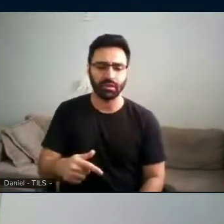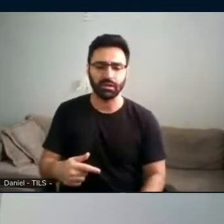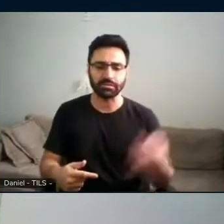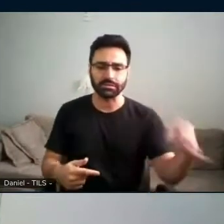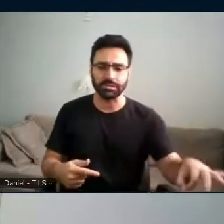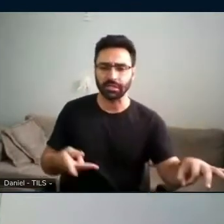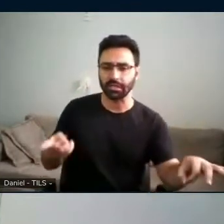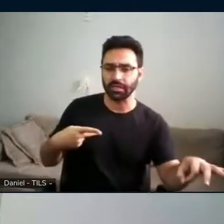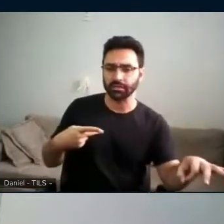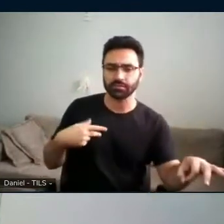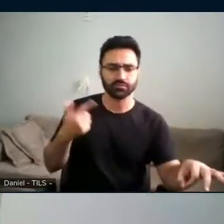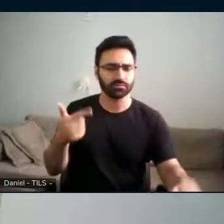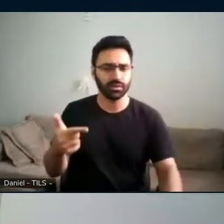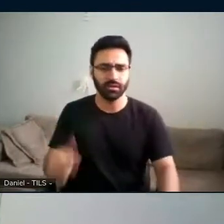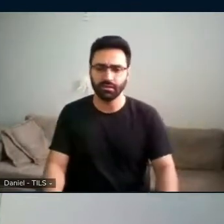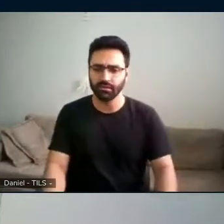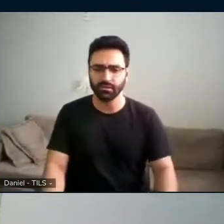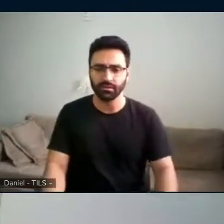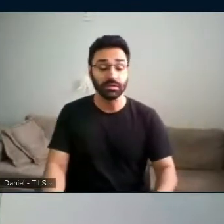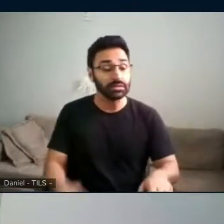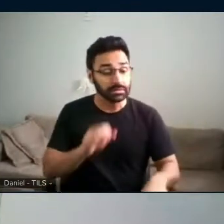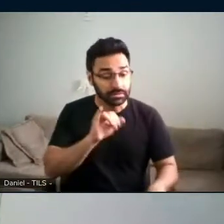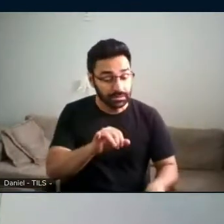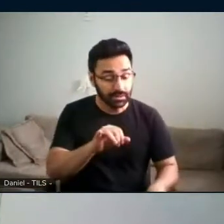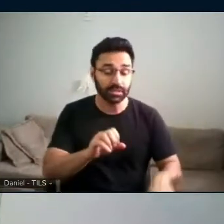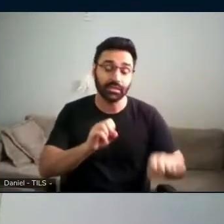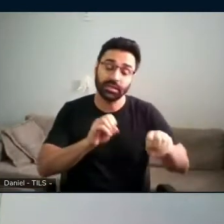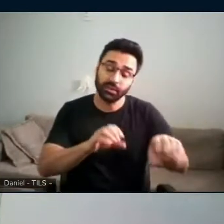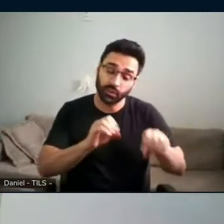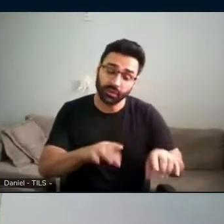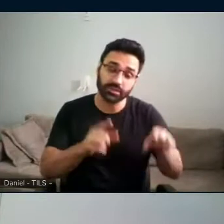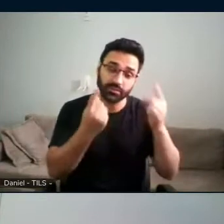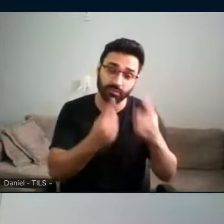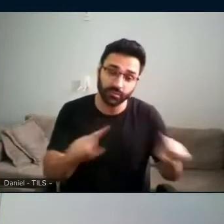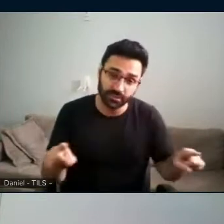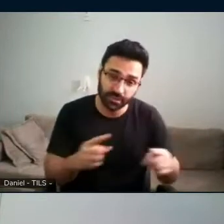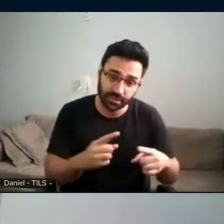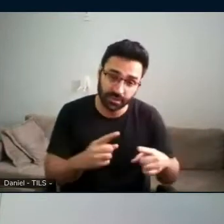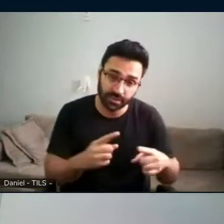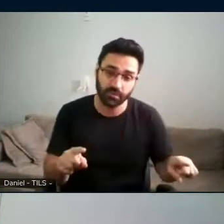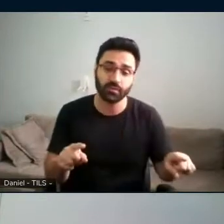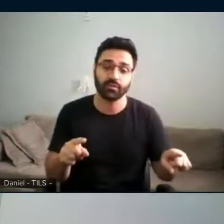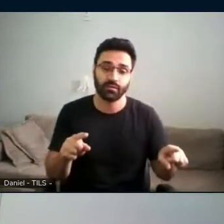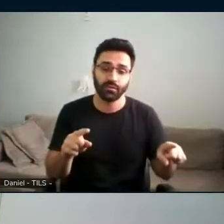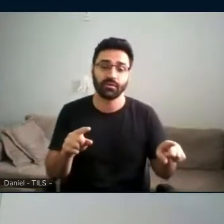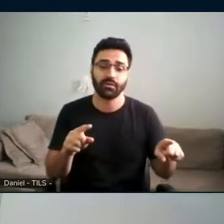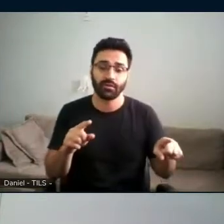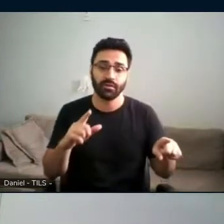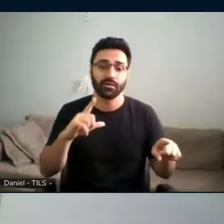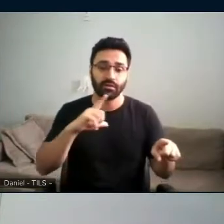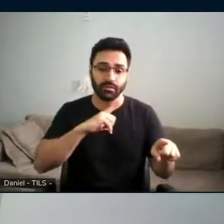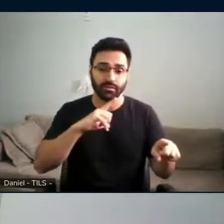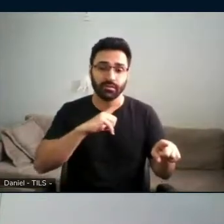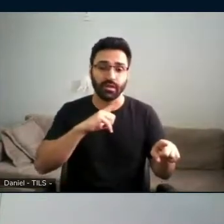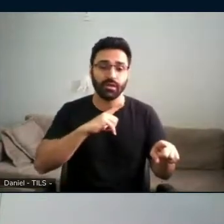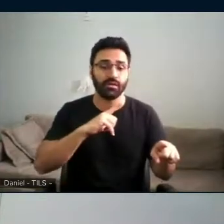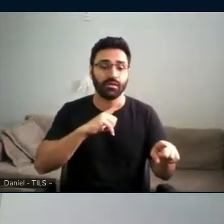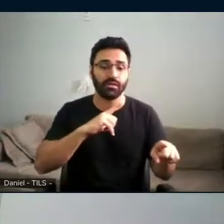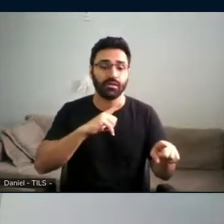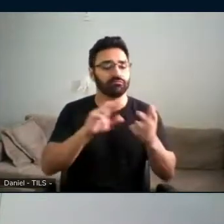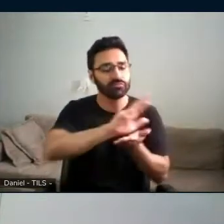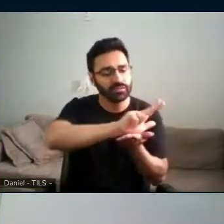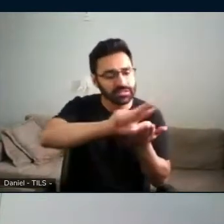se essa educação musical partir do pressuposto da diferença, da diversidade, do